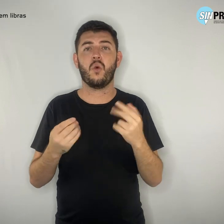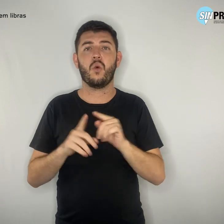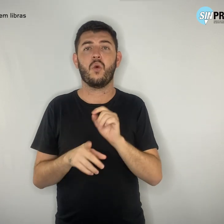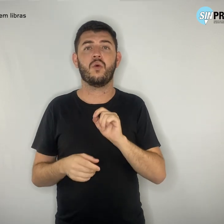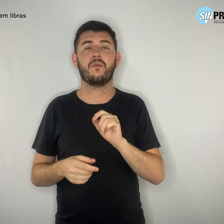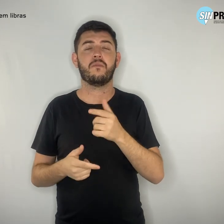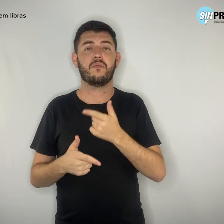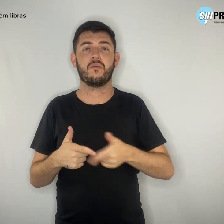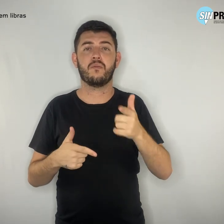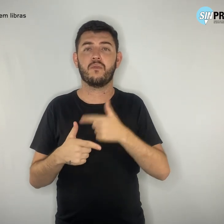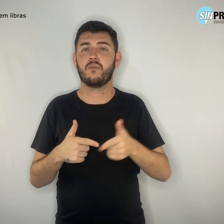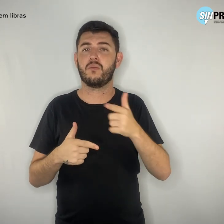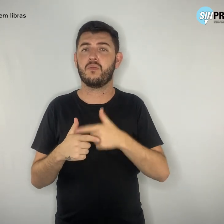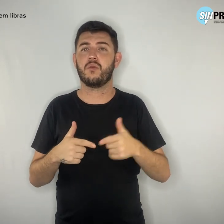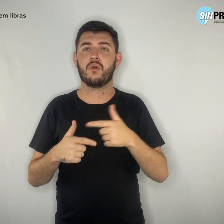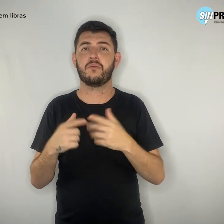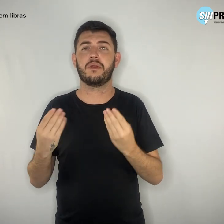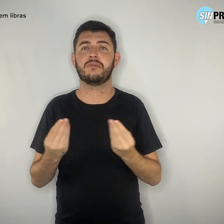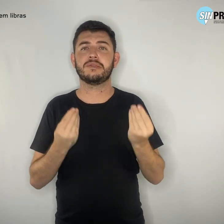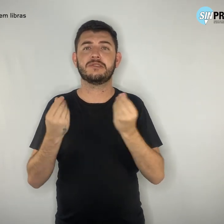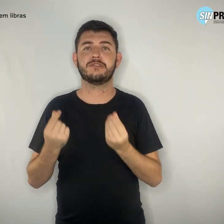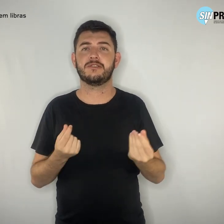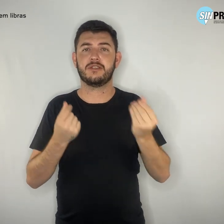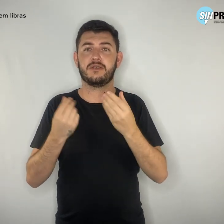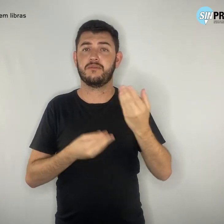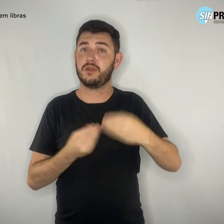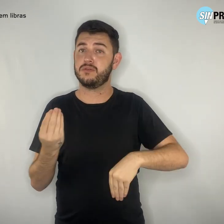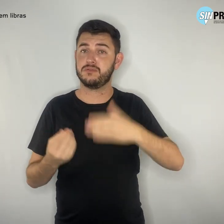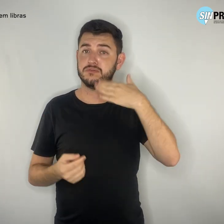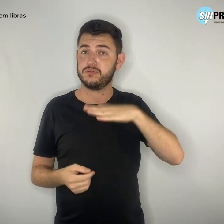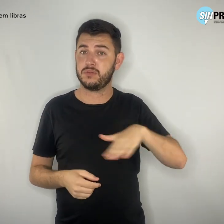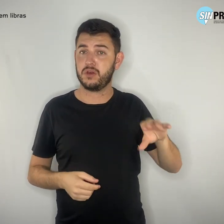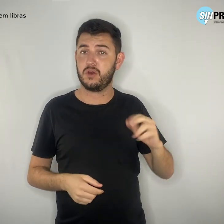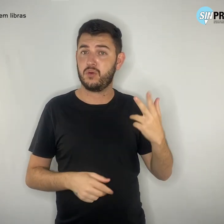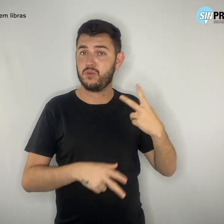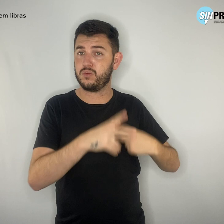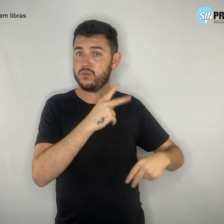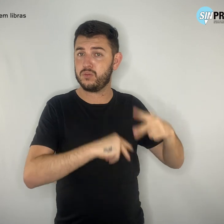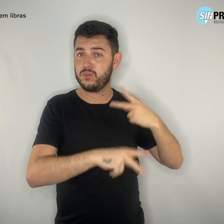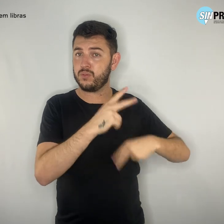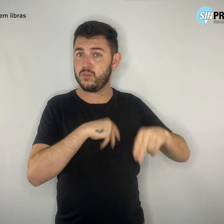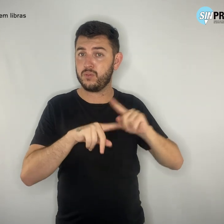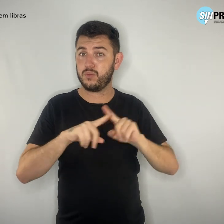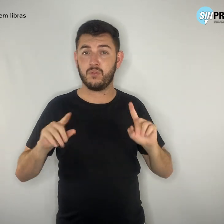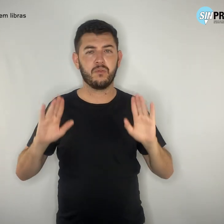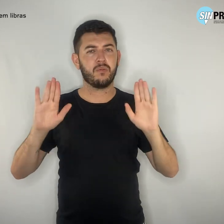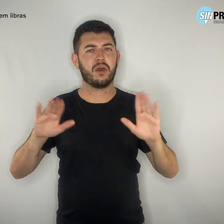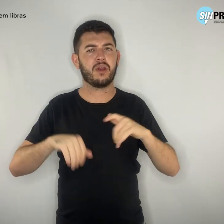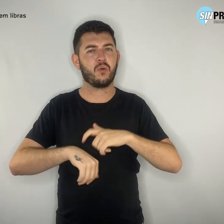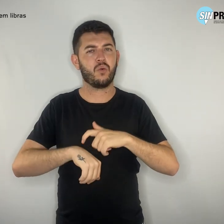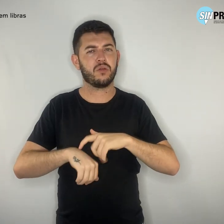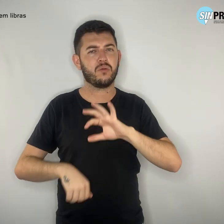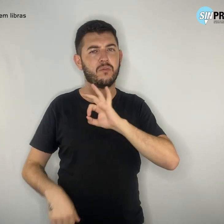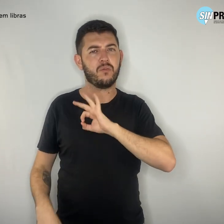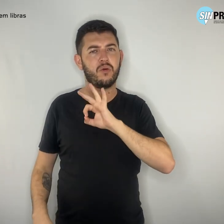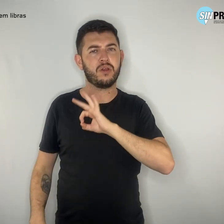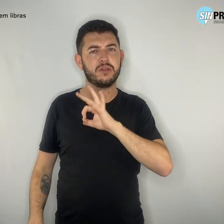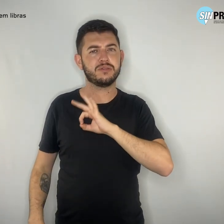delicadas com crianças e adolescentes. Entretanto, quando policiais readaptados